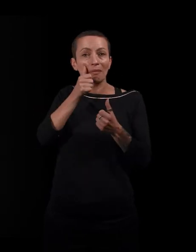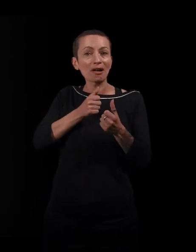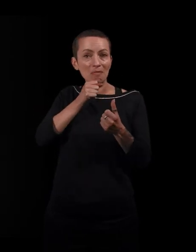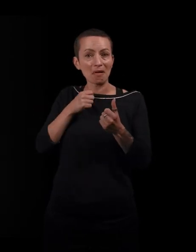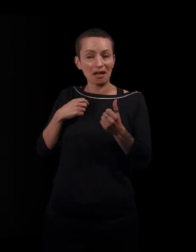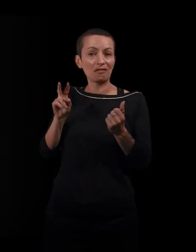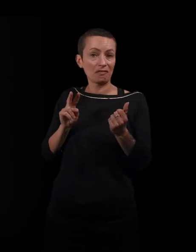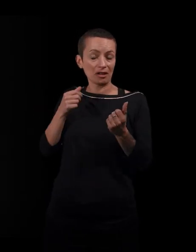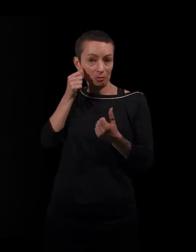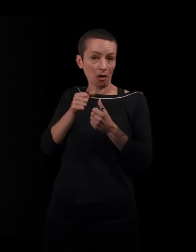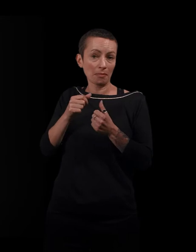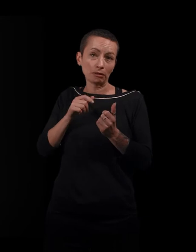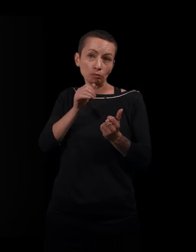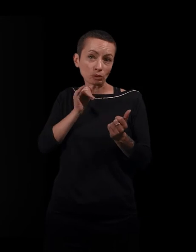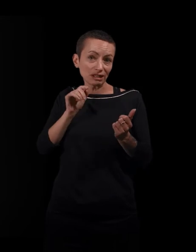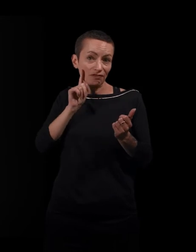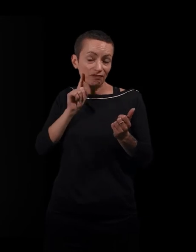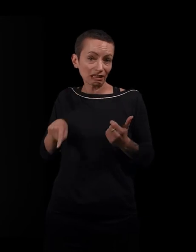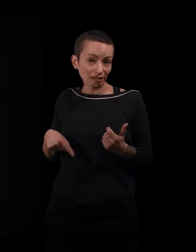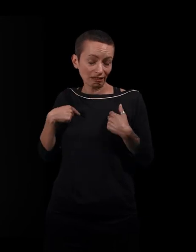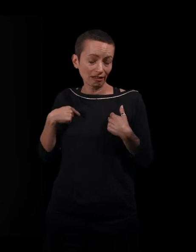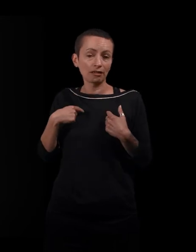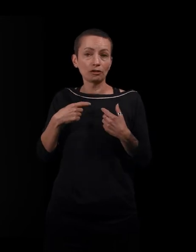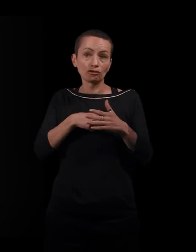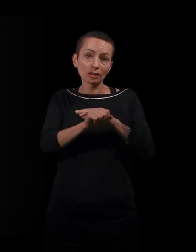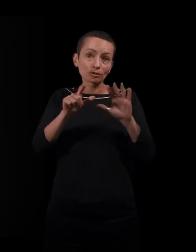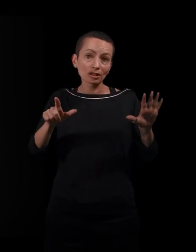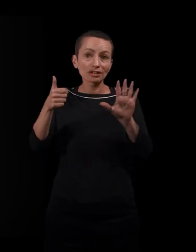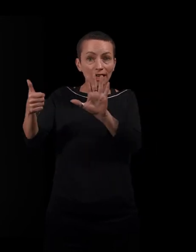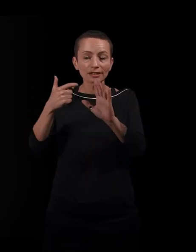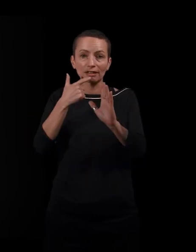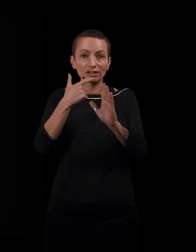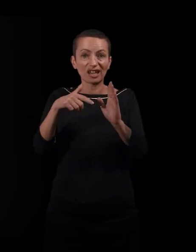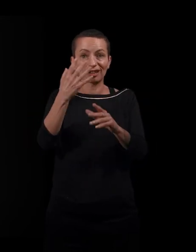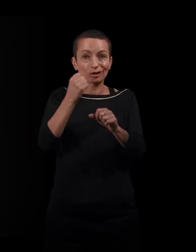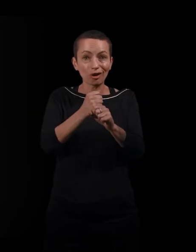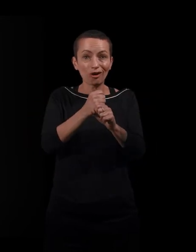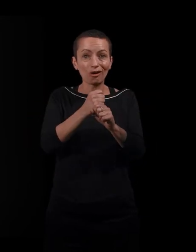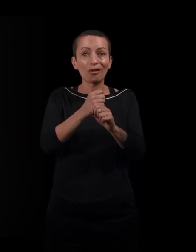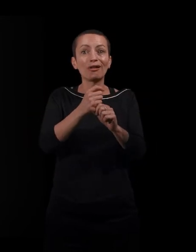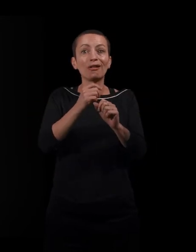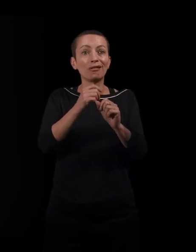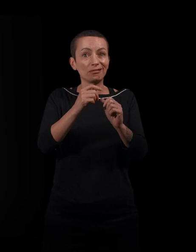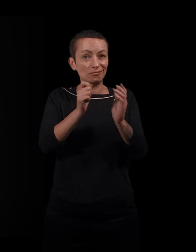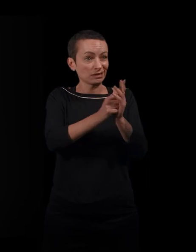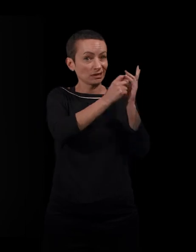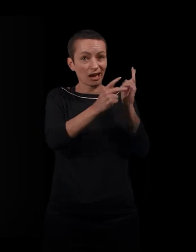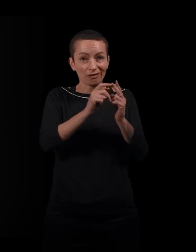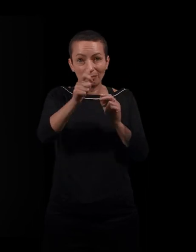J'étais une petite fille. suis née en 1976, donc 14 ans après leur arrivée en France. Je me souviens de la peur de manquer.